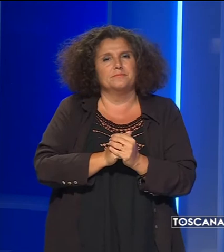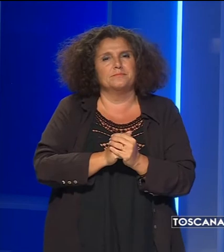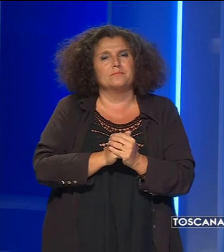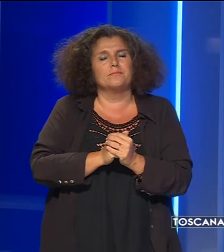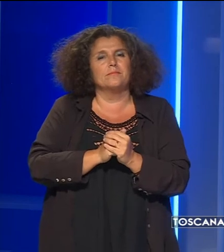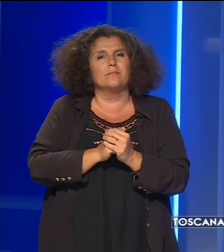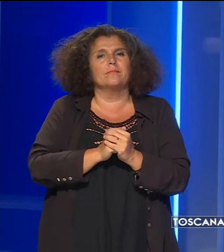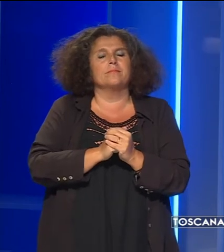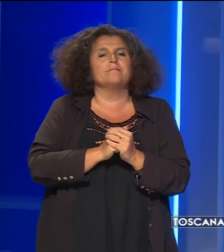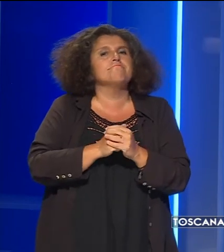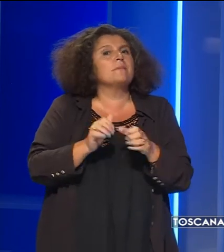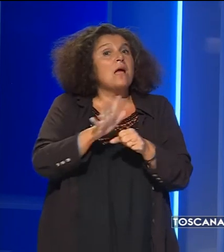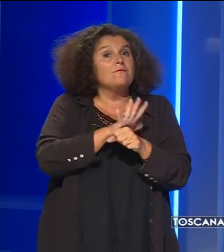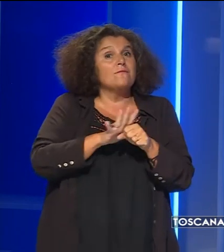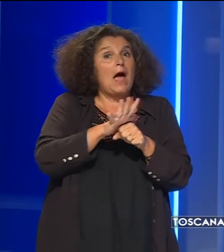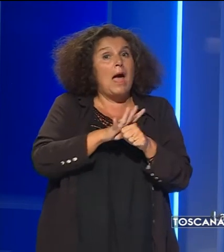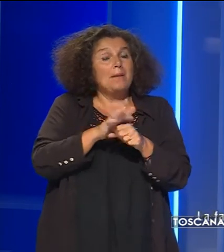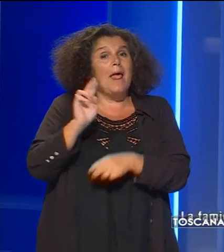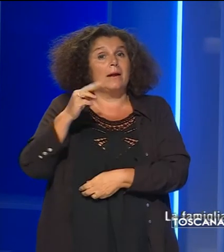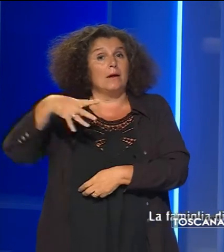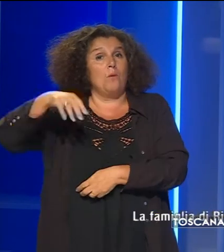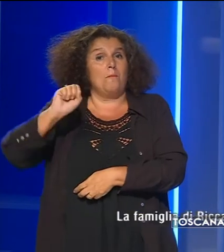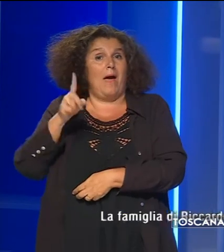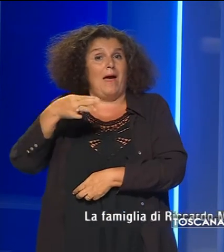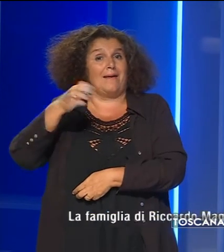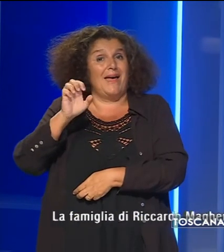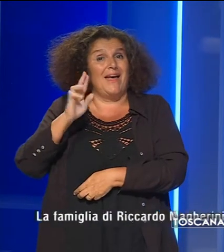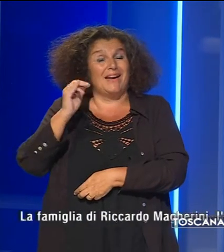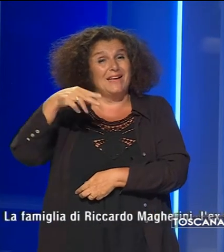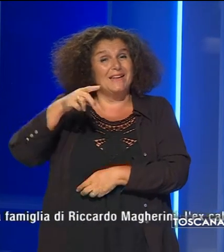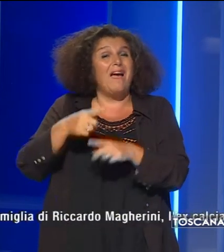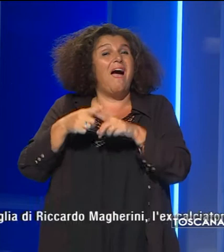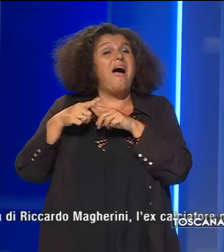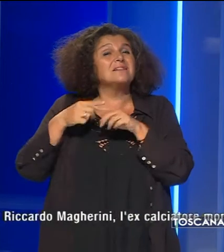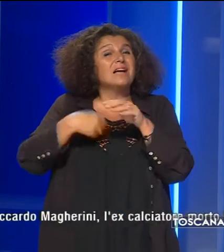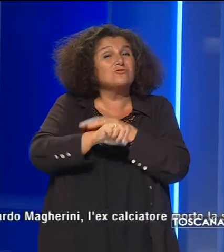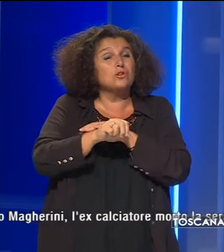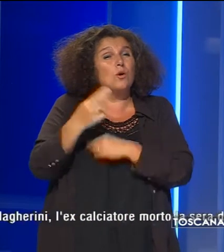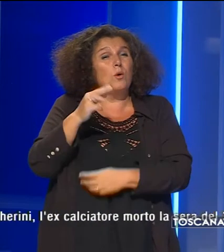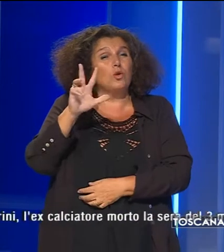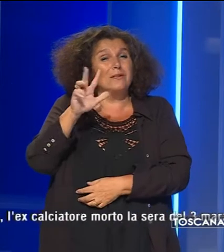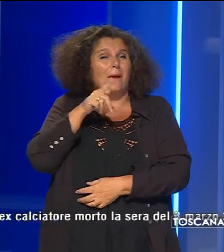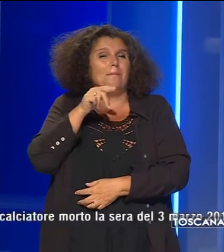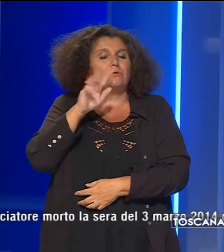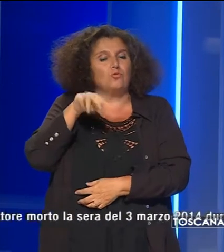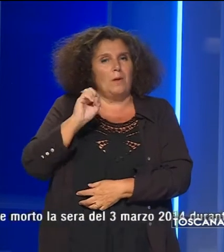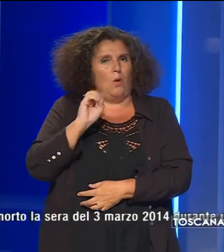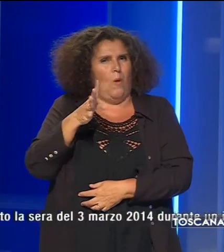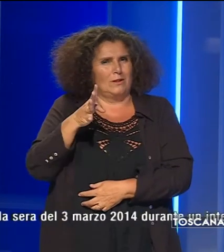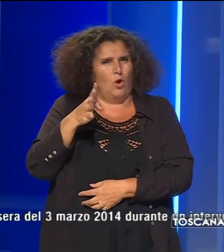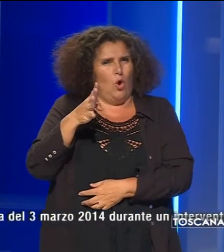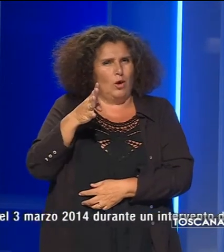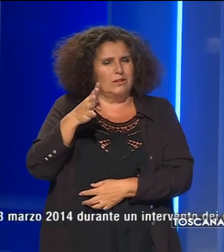La famiglia di Riccardo Magherini, l'ex calciatore è morto la sera del 3 marzo 2014 durante